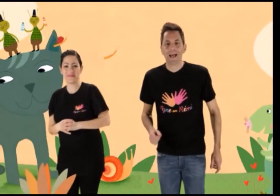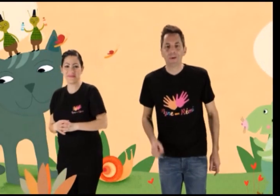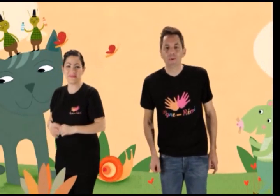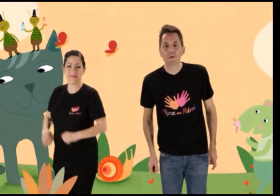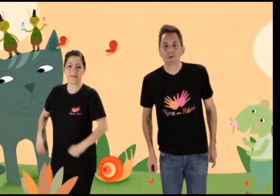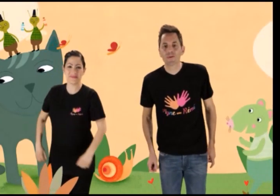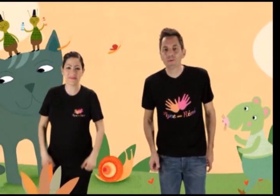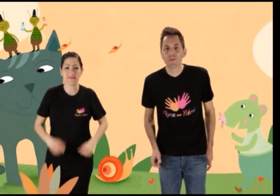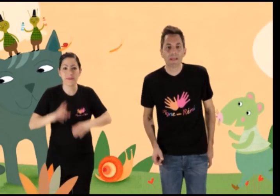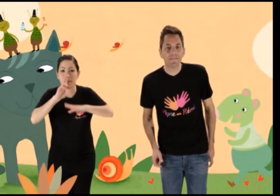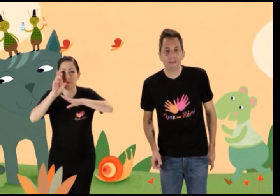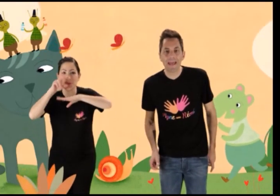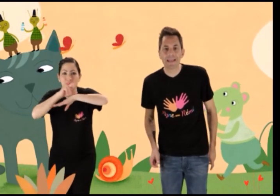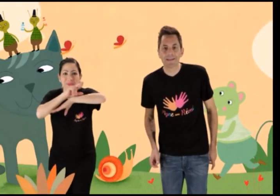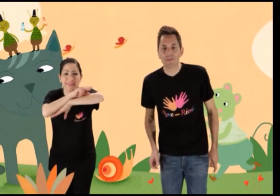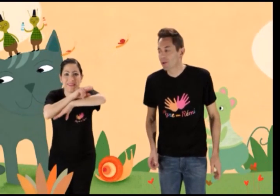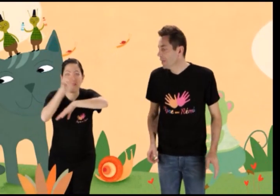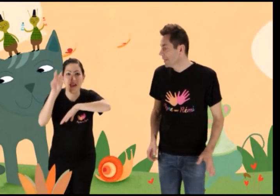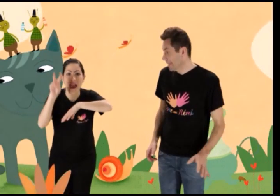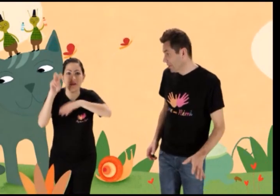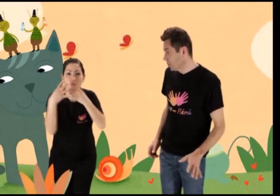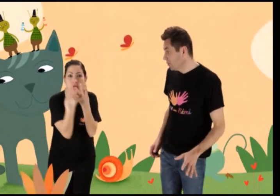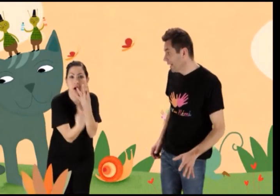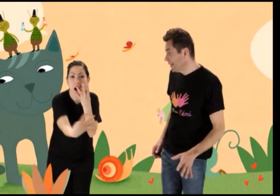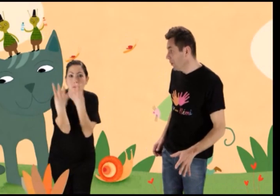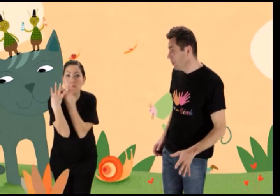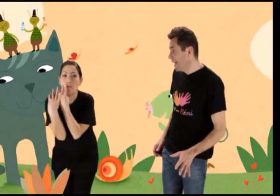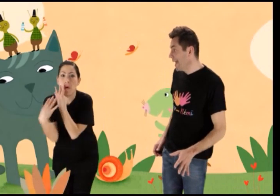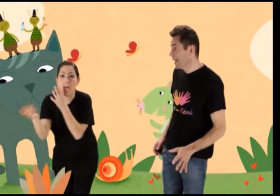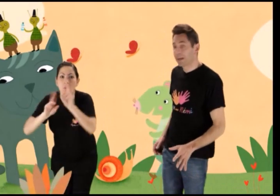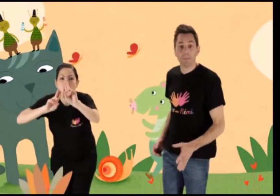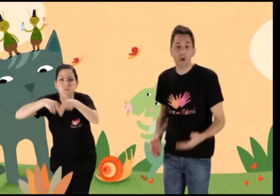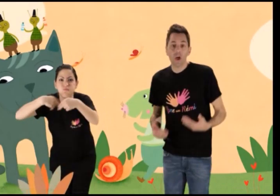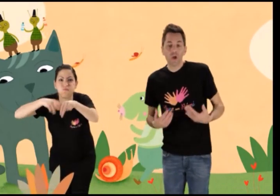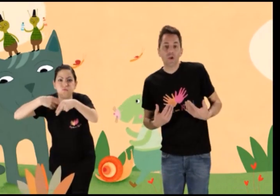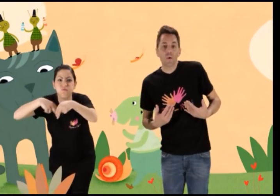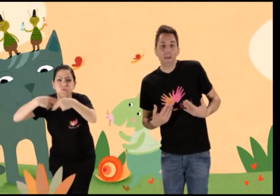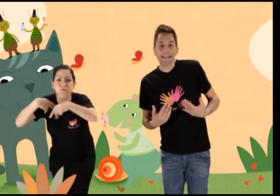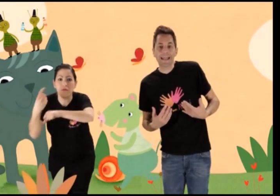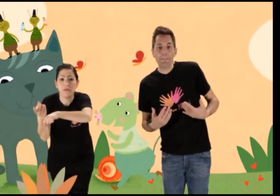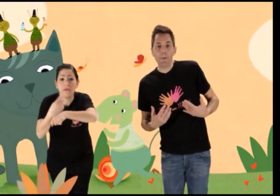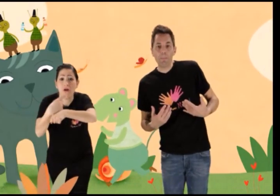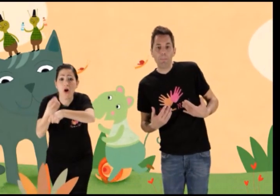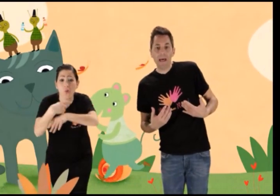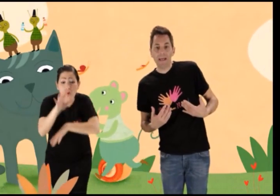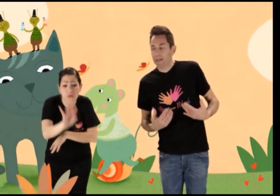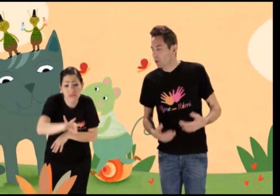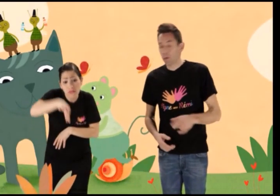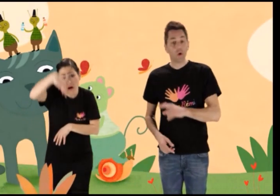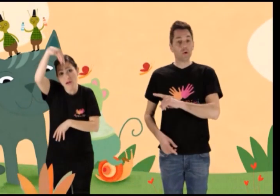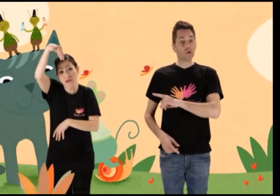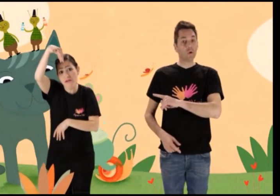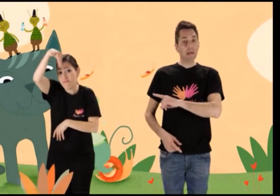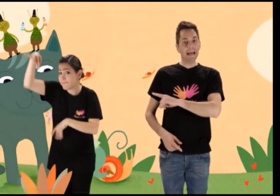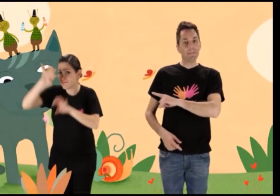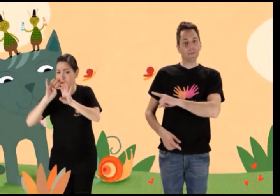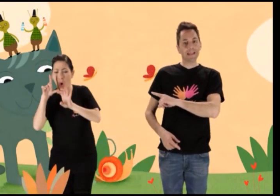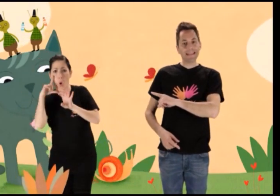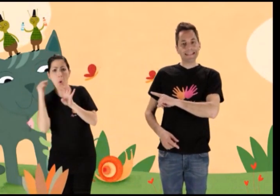Une souris verte qui courait dans l'herbe, je l'attrape par la queue, je la montre à